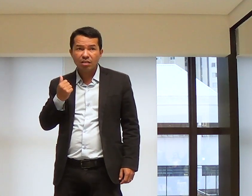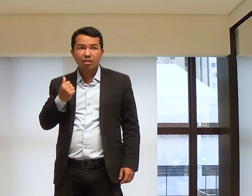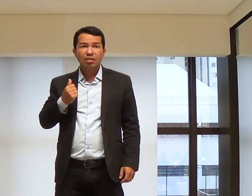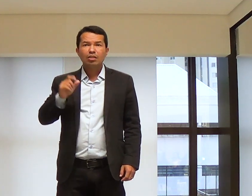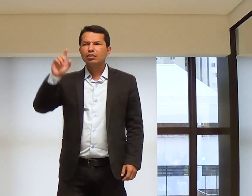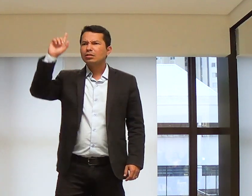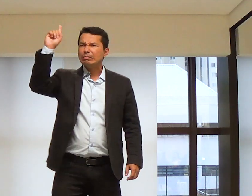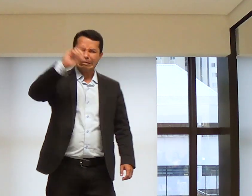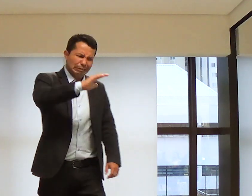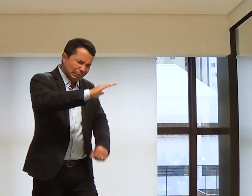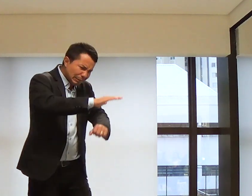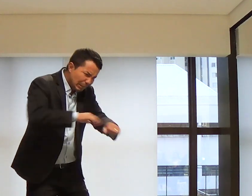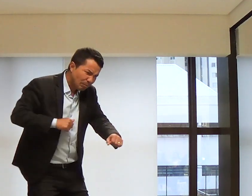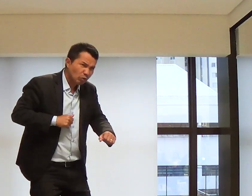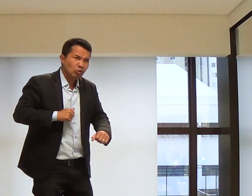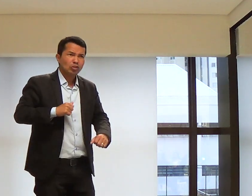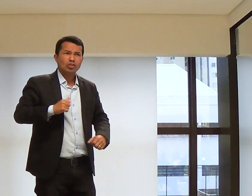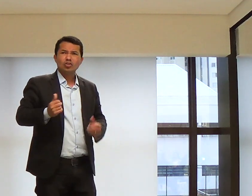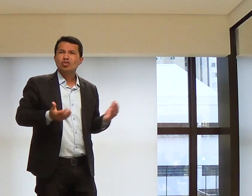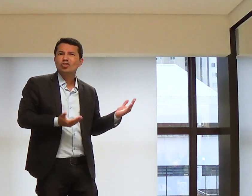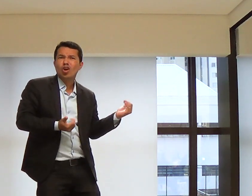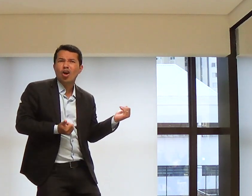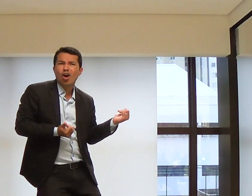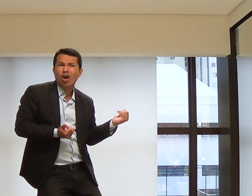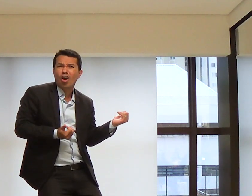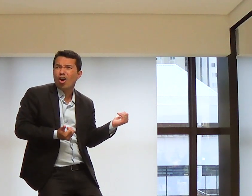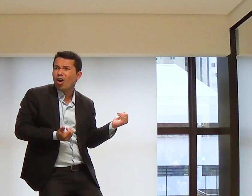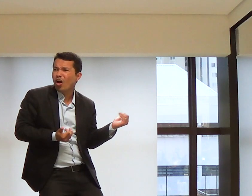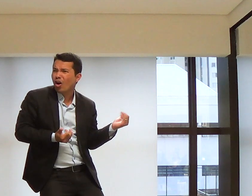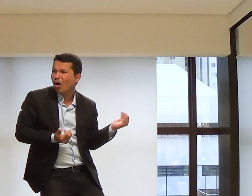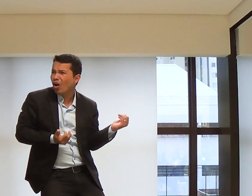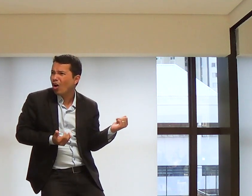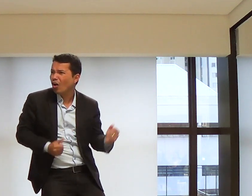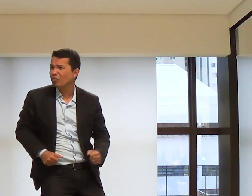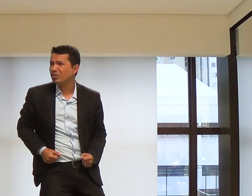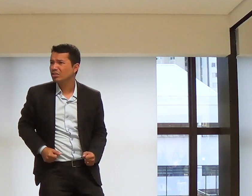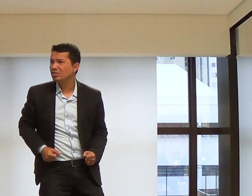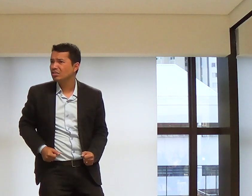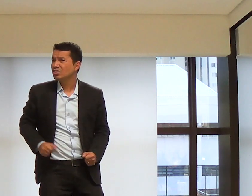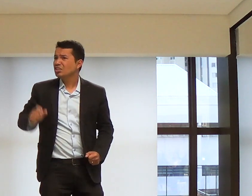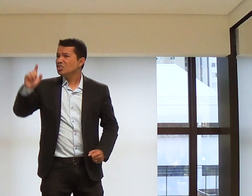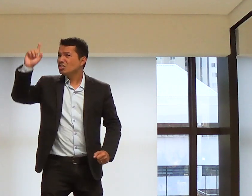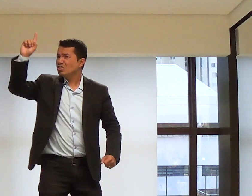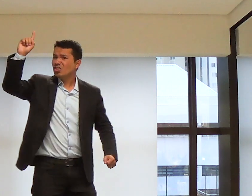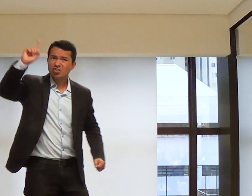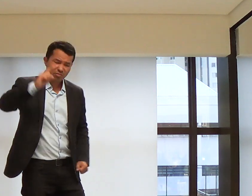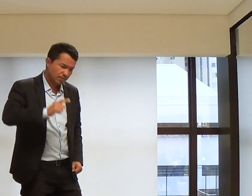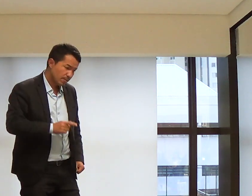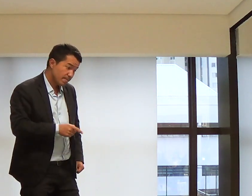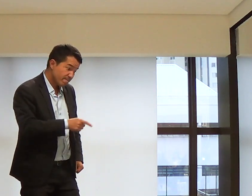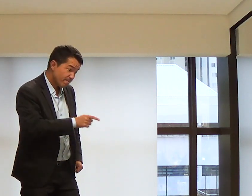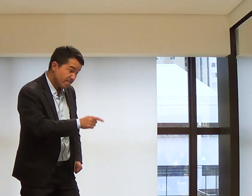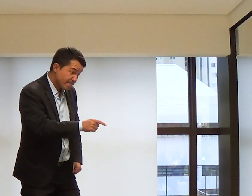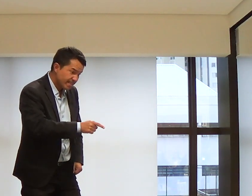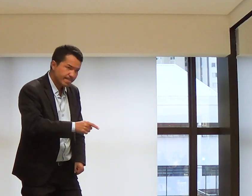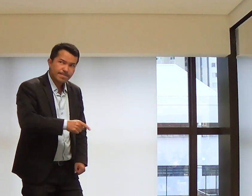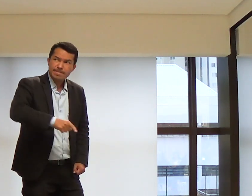Jeremias. O Senhor chamou muito jovem. E disse,